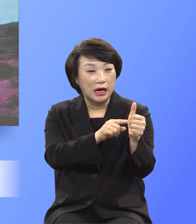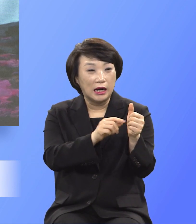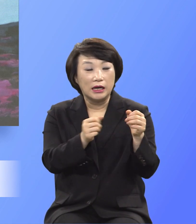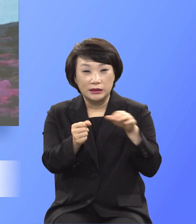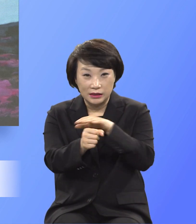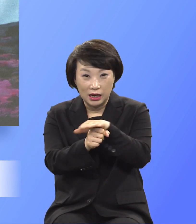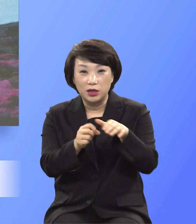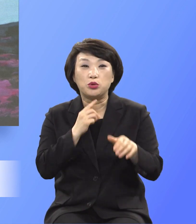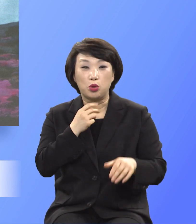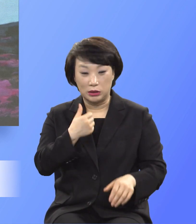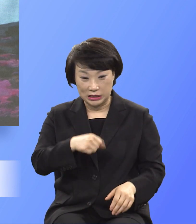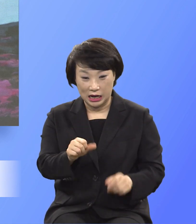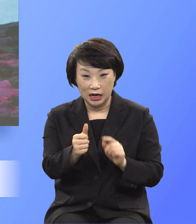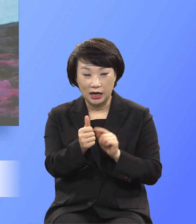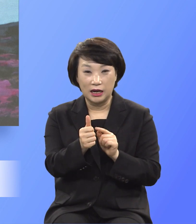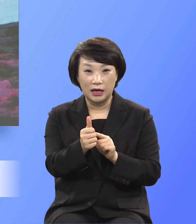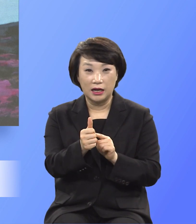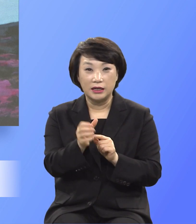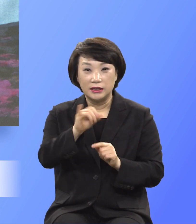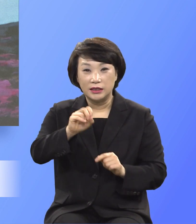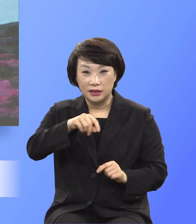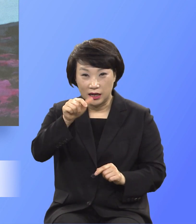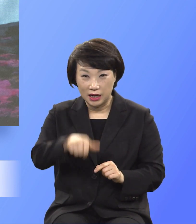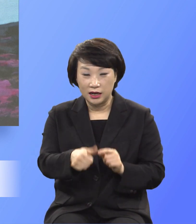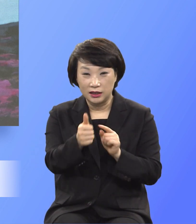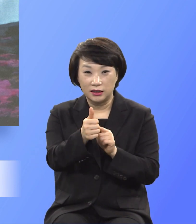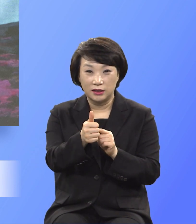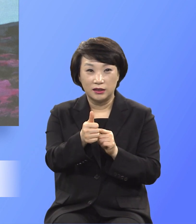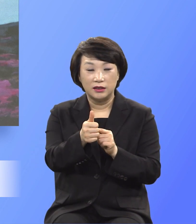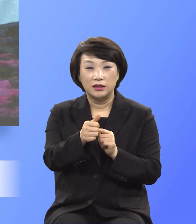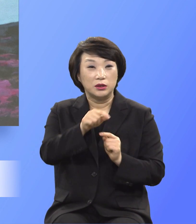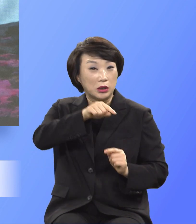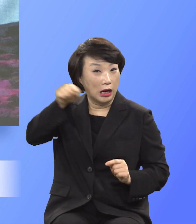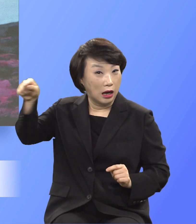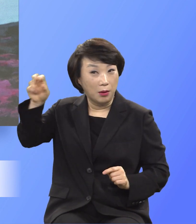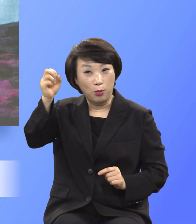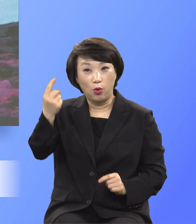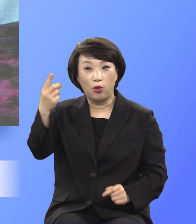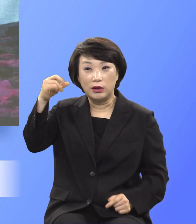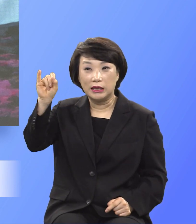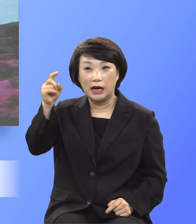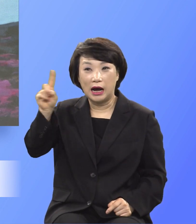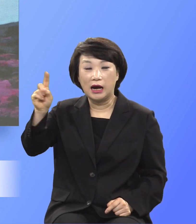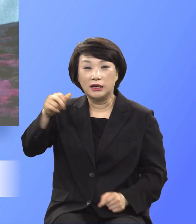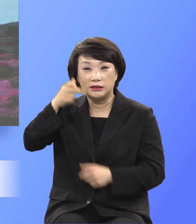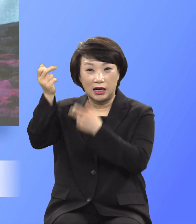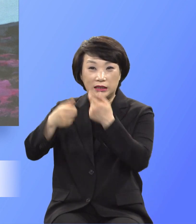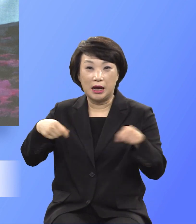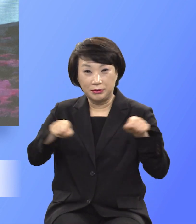이삭을 모레아산의 번제에 물러들여라